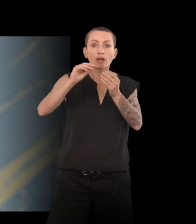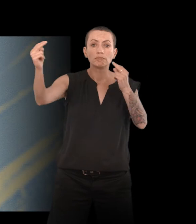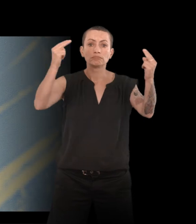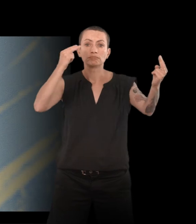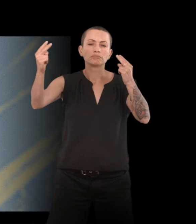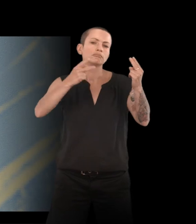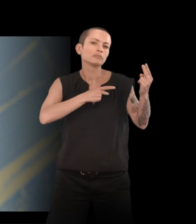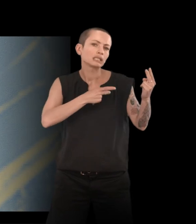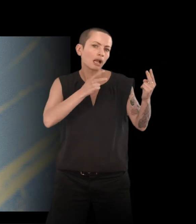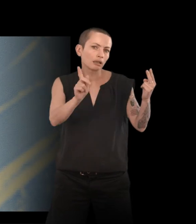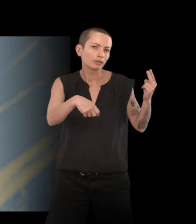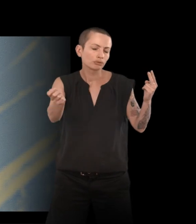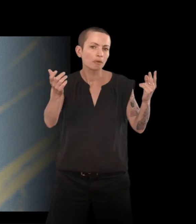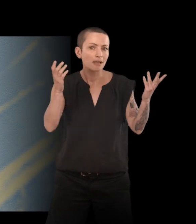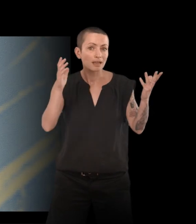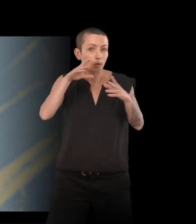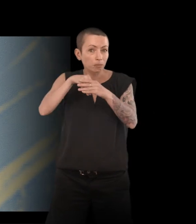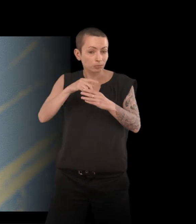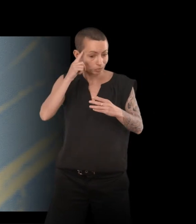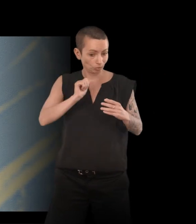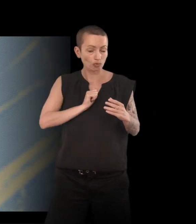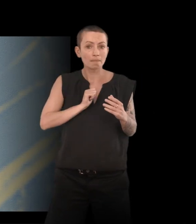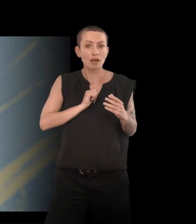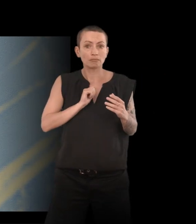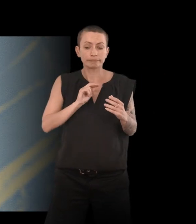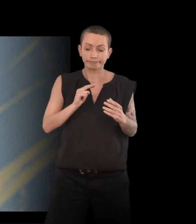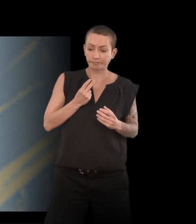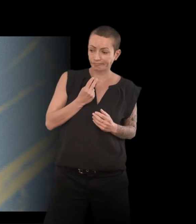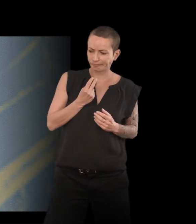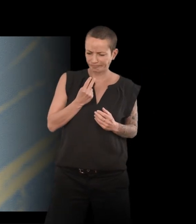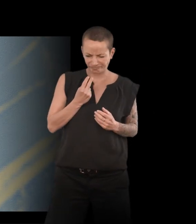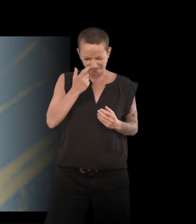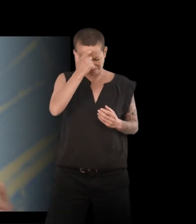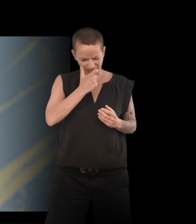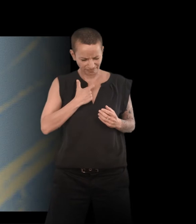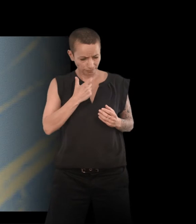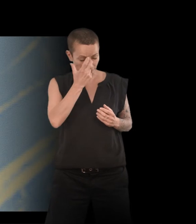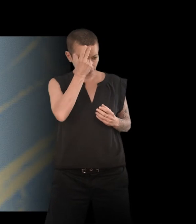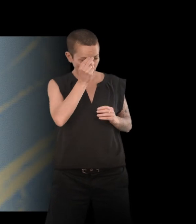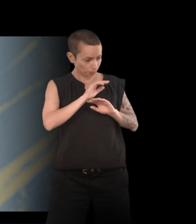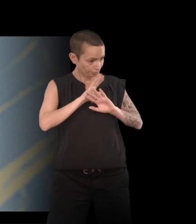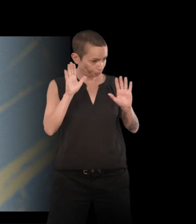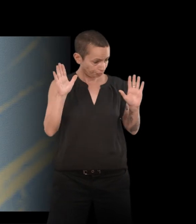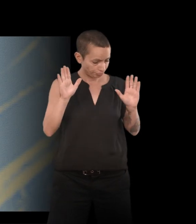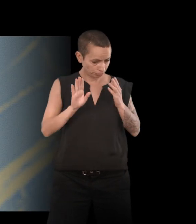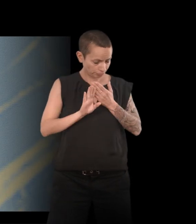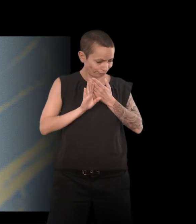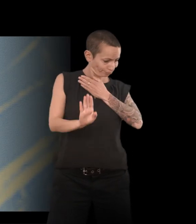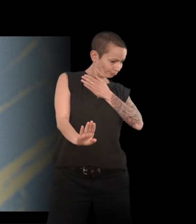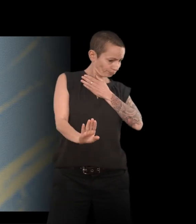médical évidemment, mais même pour nous-mêmes, on devient un peu incompréhensible et à distance. Et du coup, effectivement, il y a